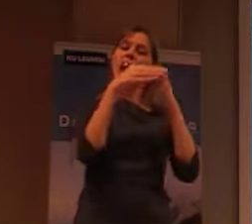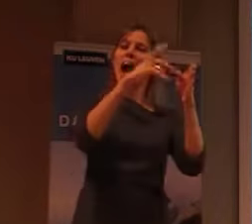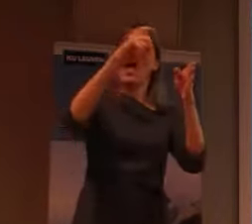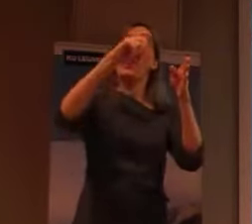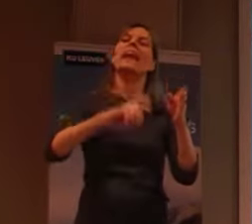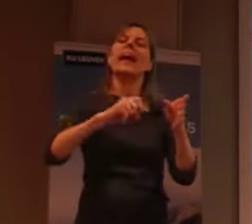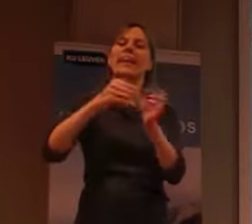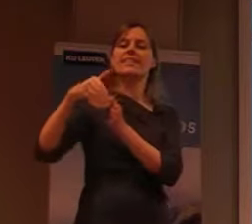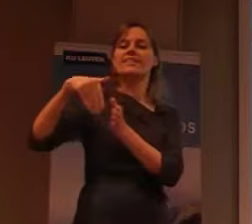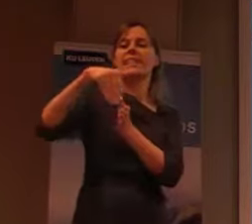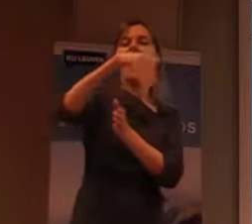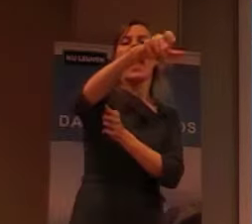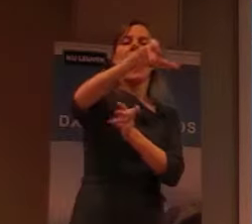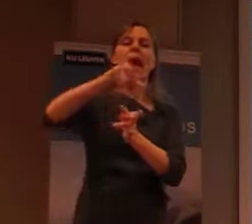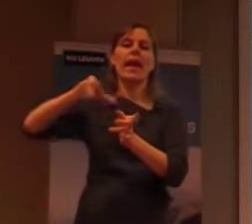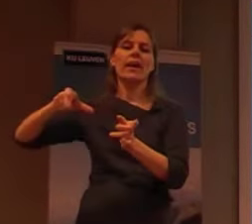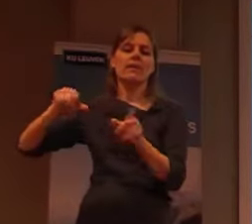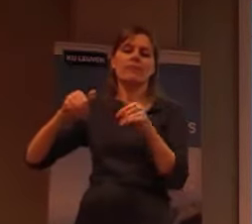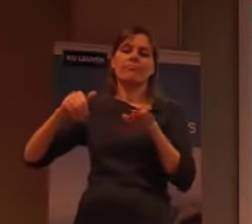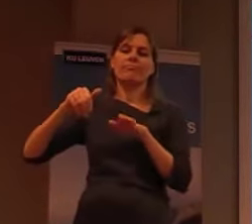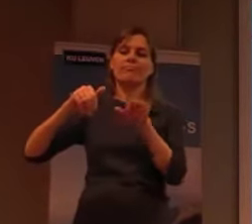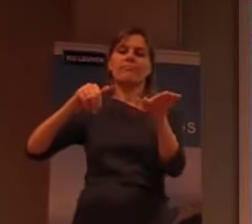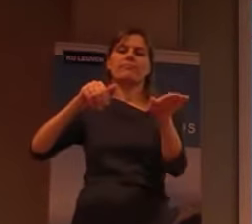mensen dus aankwamen met de boot.